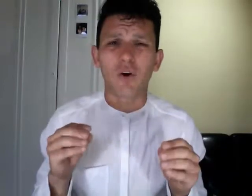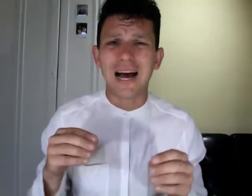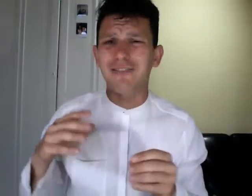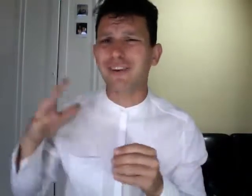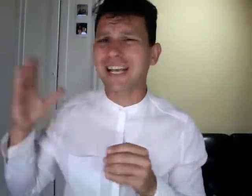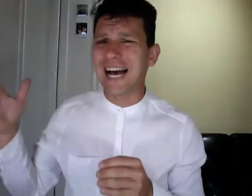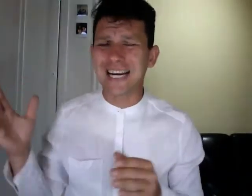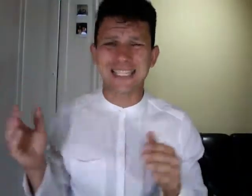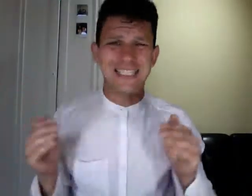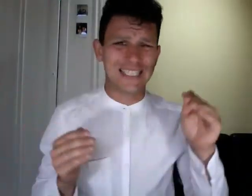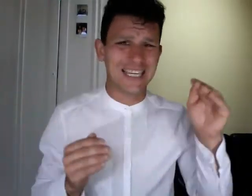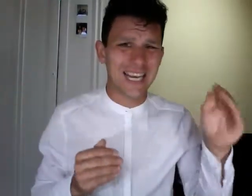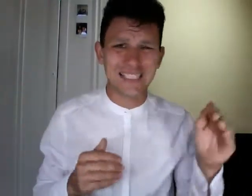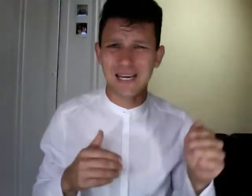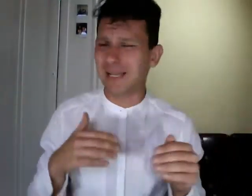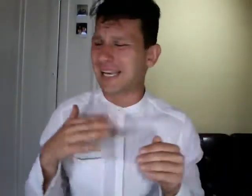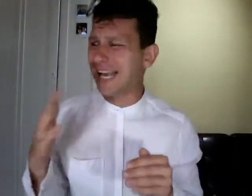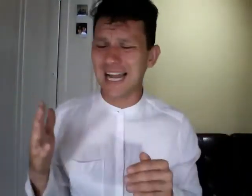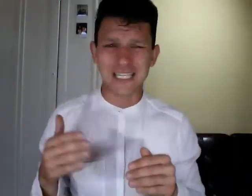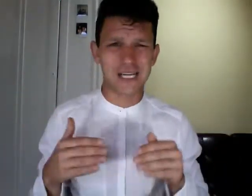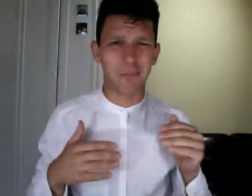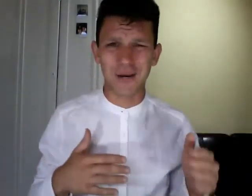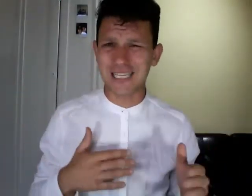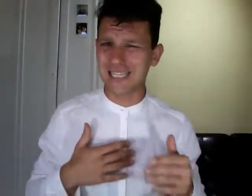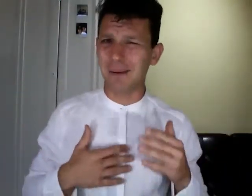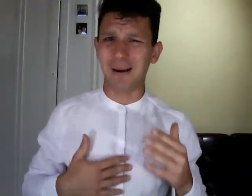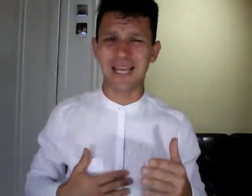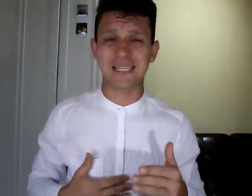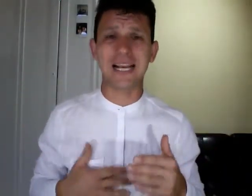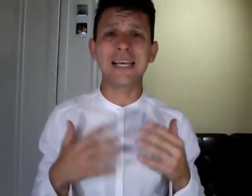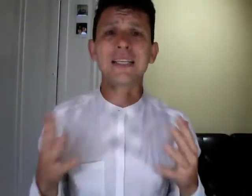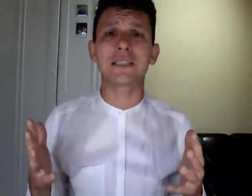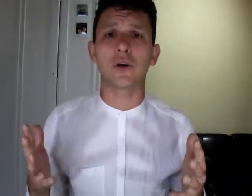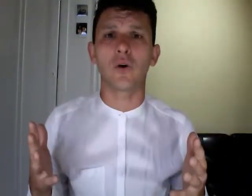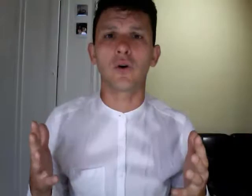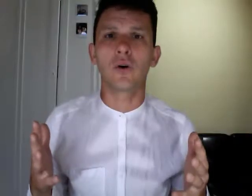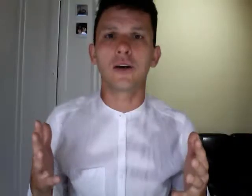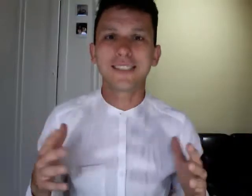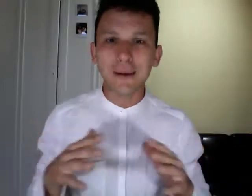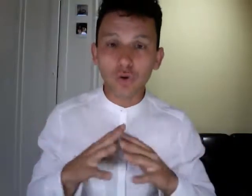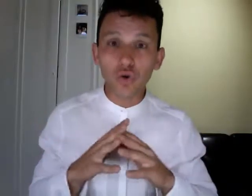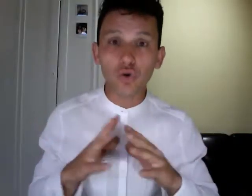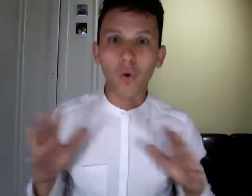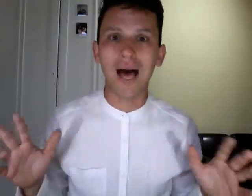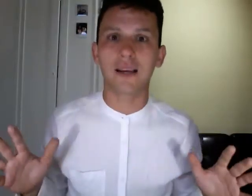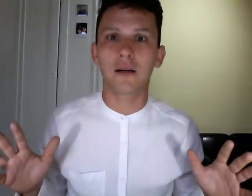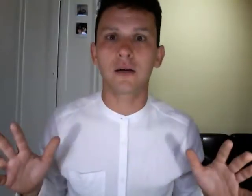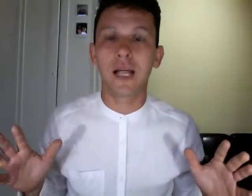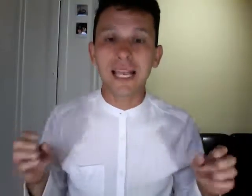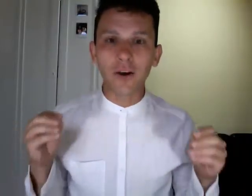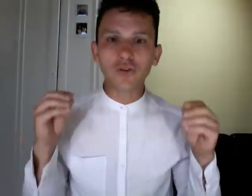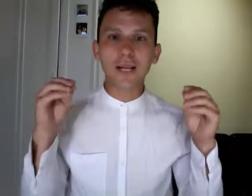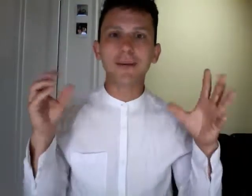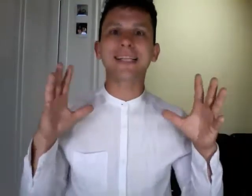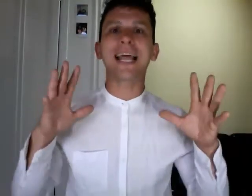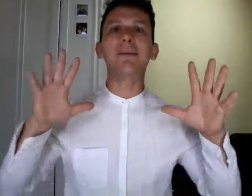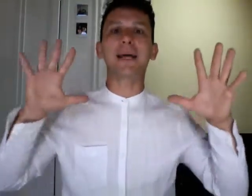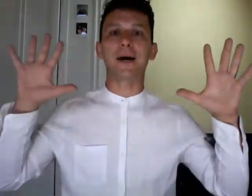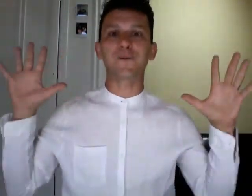africani cinesi americani giapponesi nepalesi all'inizio siamo tutti uguali la nostra mente è libera